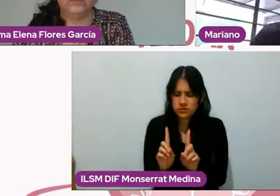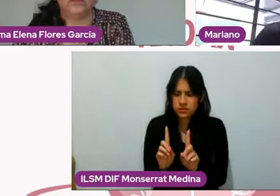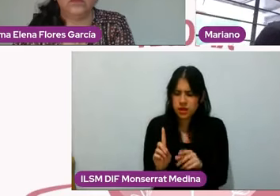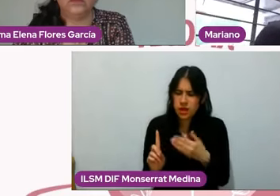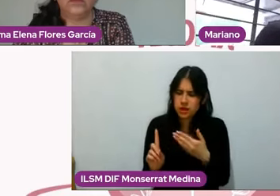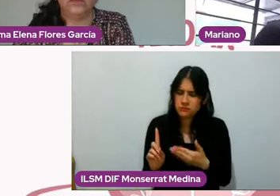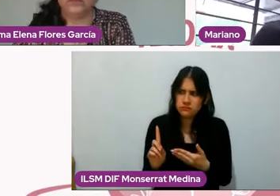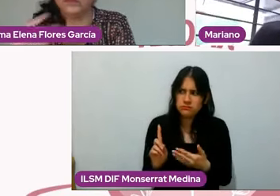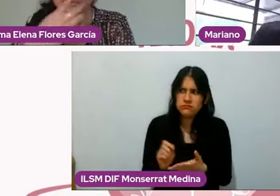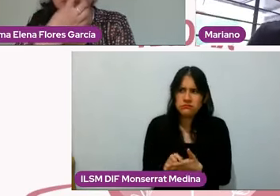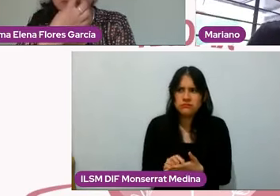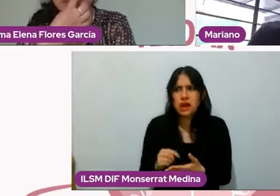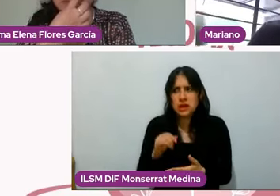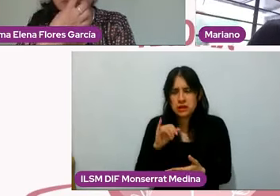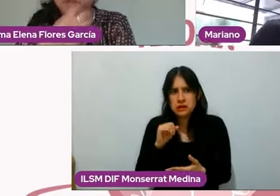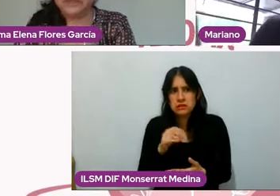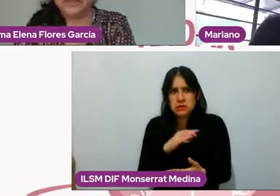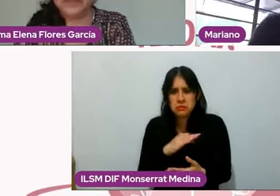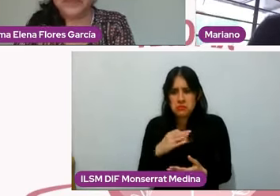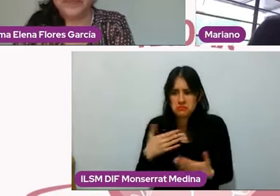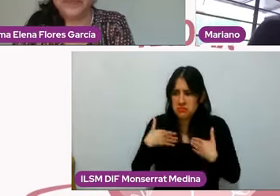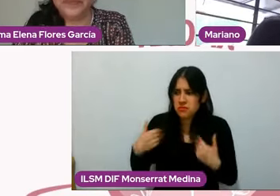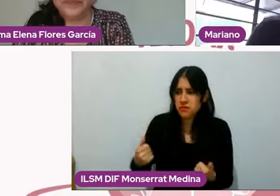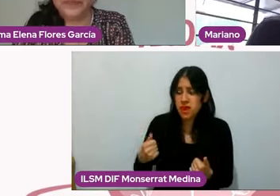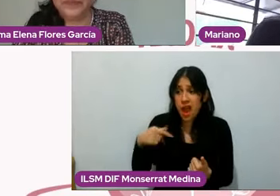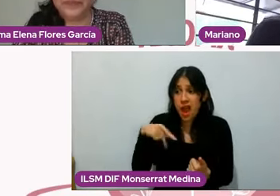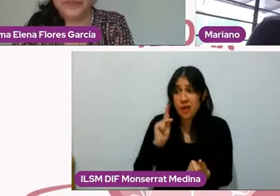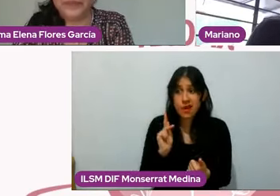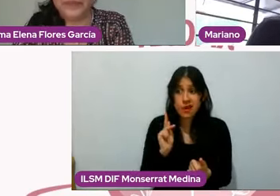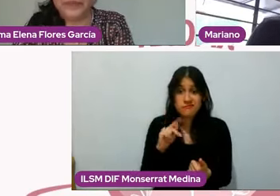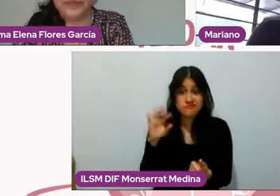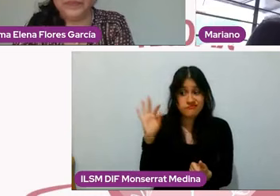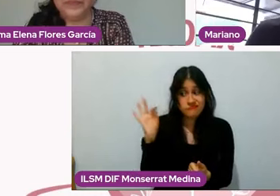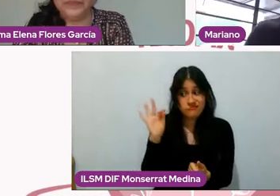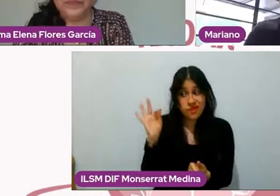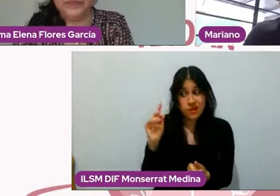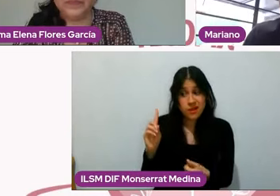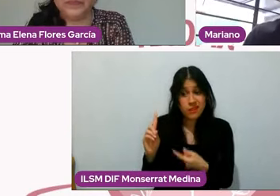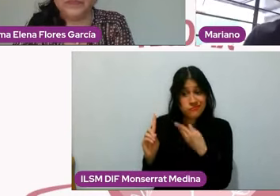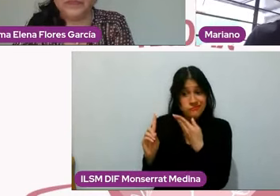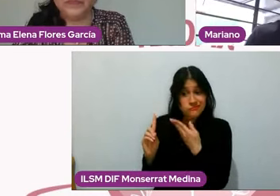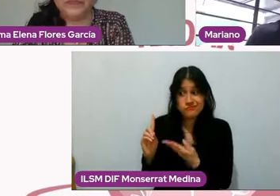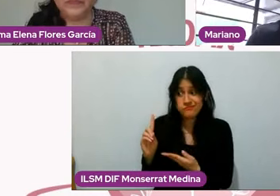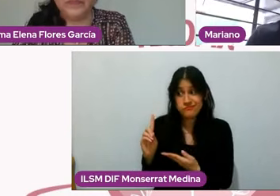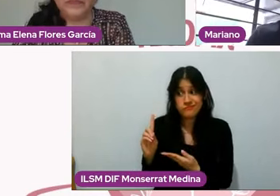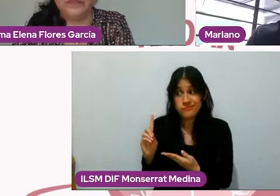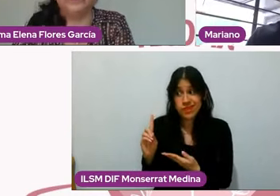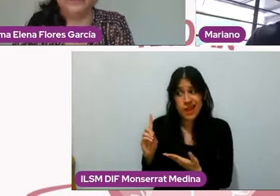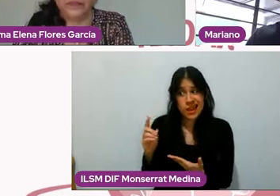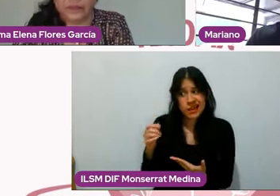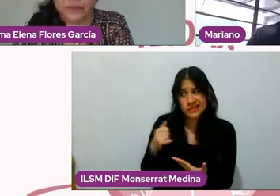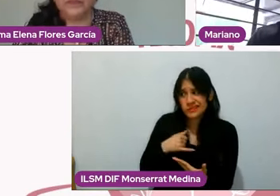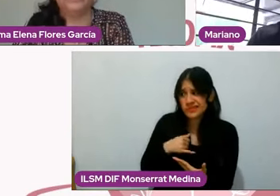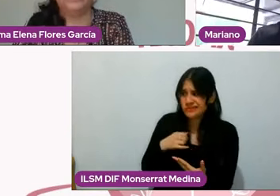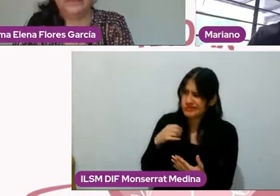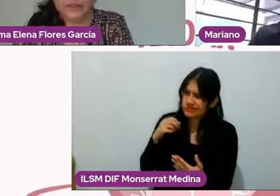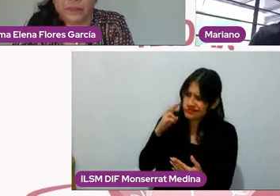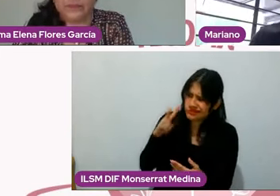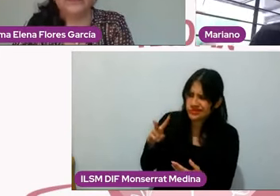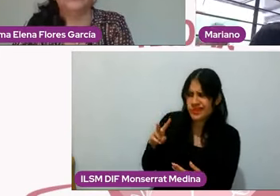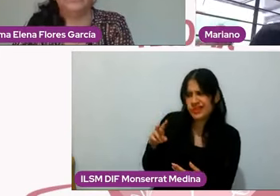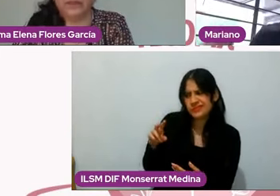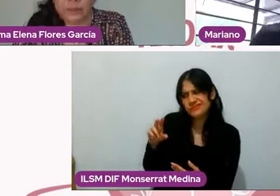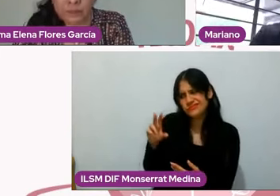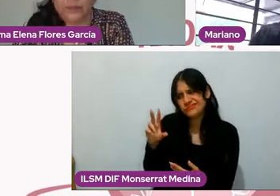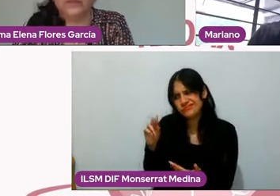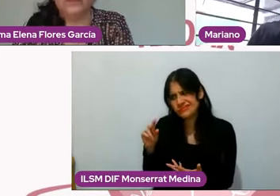pero también puede ser que esa pareja ya no me empiece a cuadrar tanto porque ya no me está siguiendo